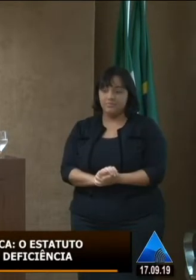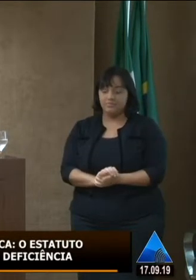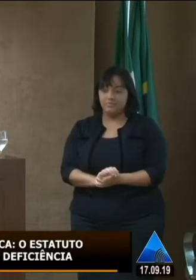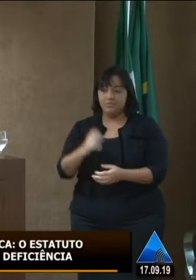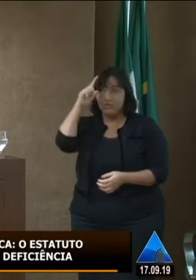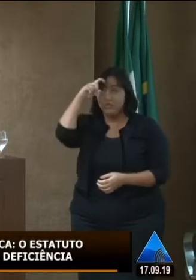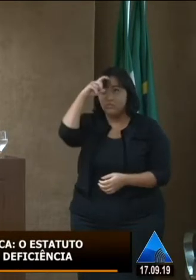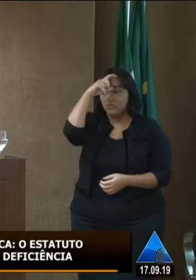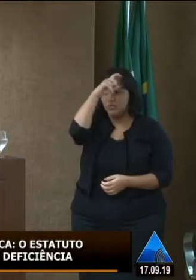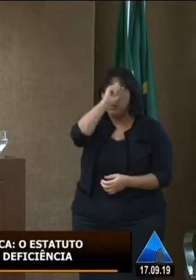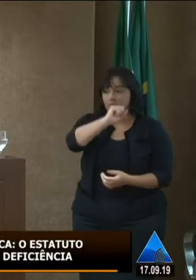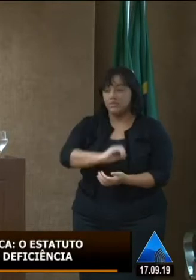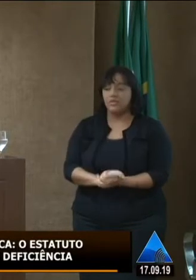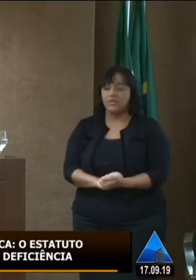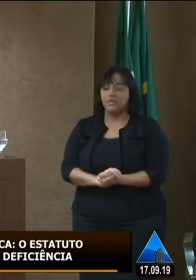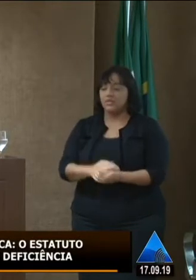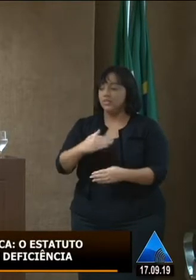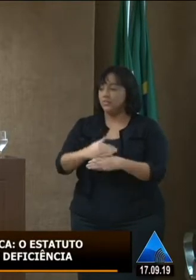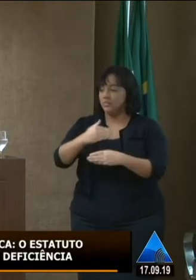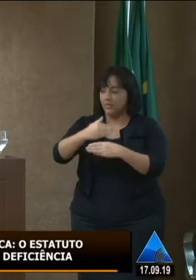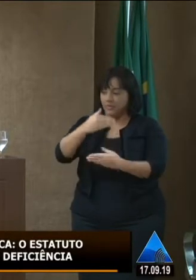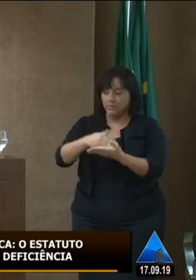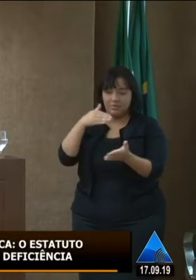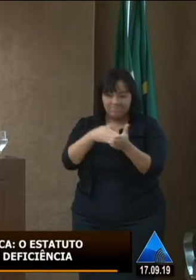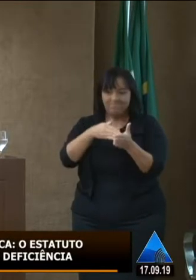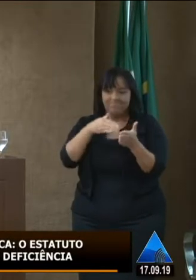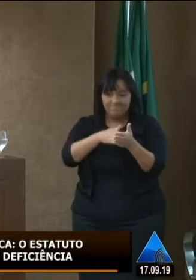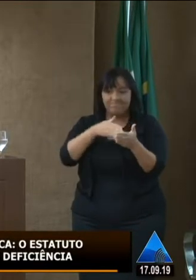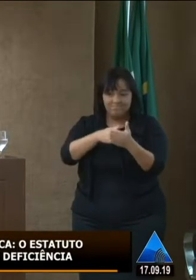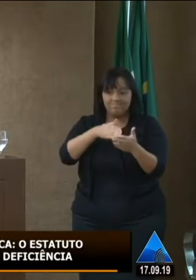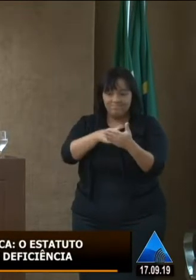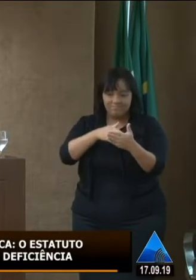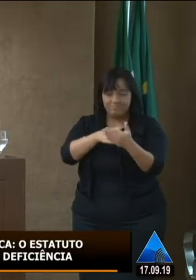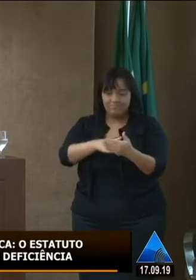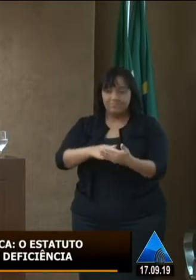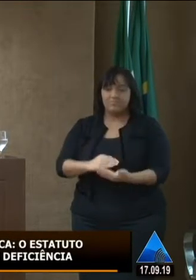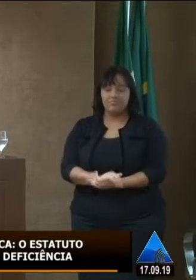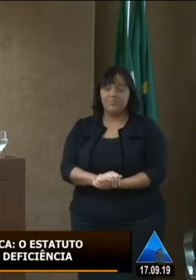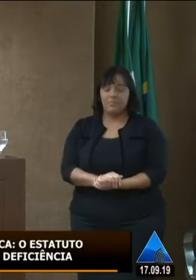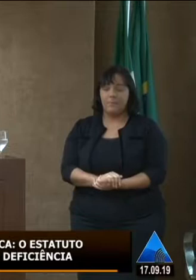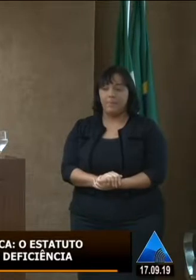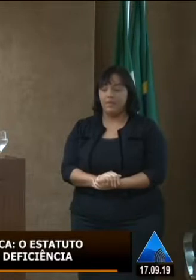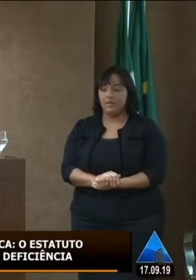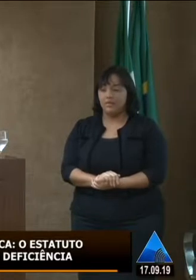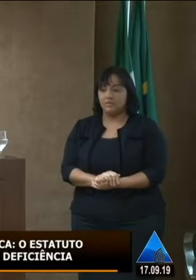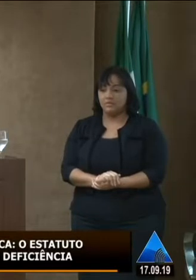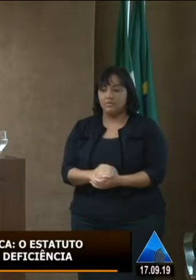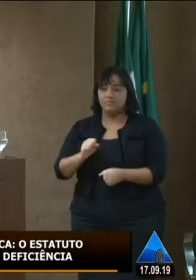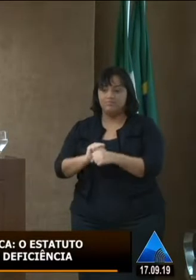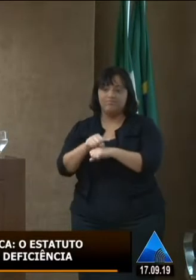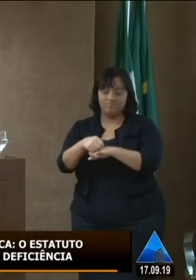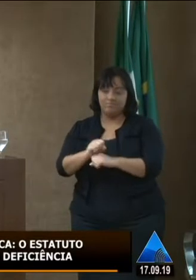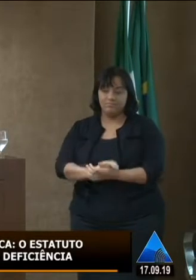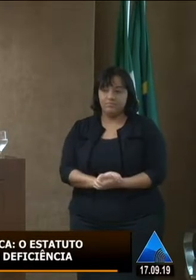barreiras arquitetônicas, nem as barreiras de acessibilidade, mas principalmente barreiras atitudinais na sociedade.